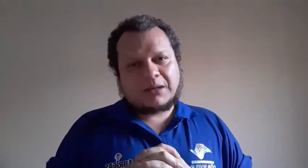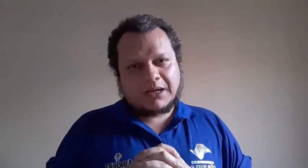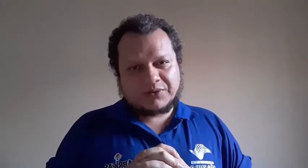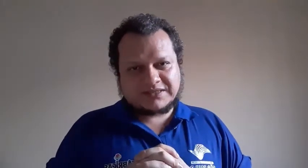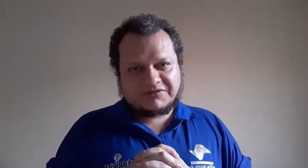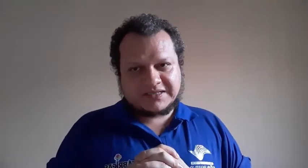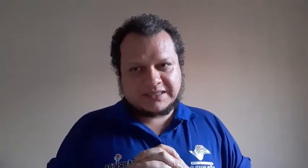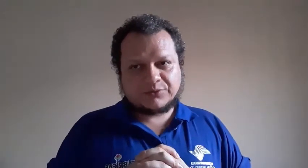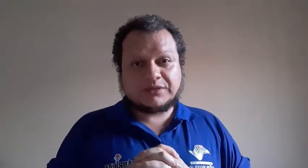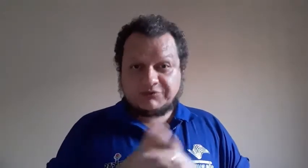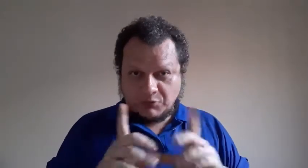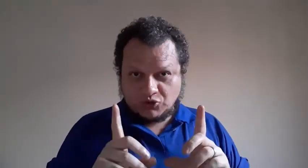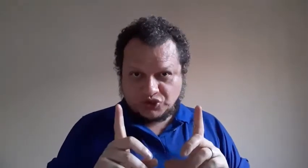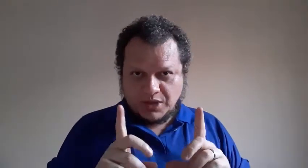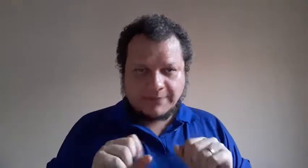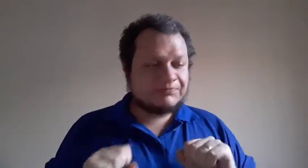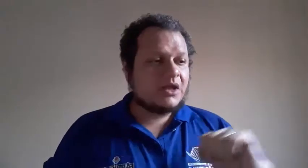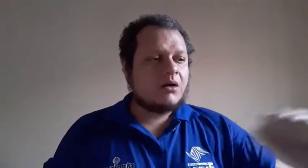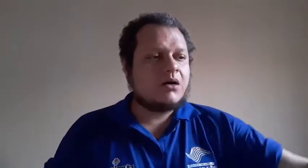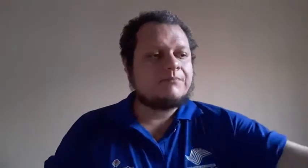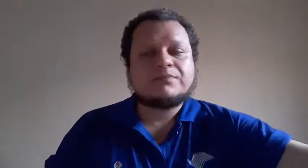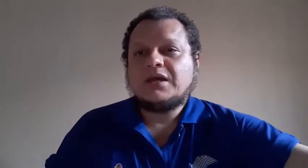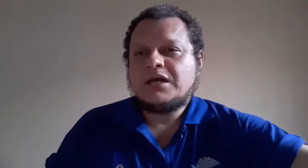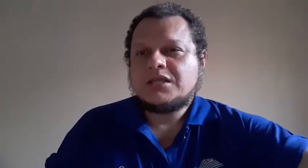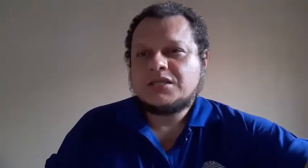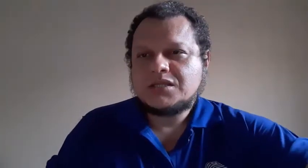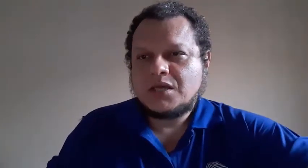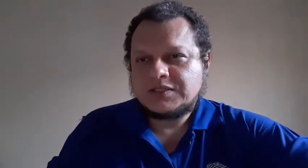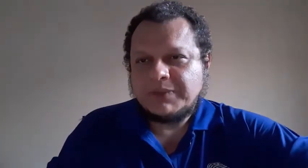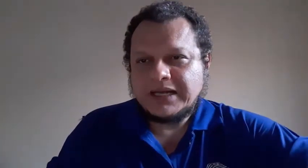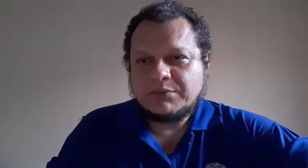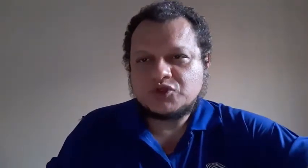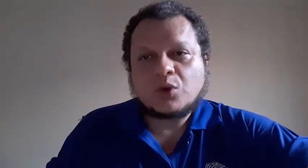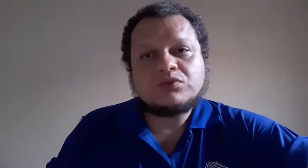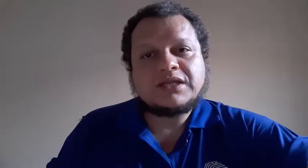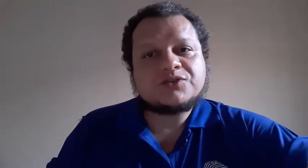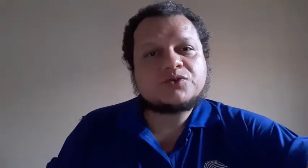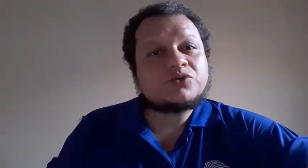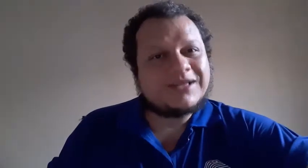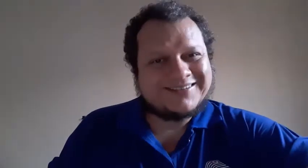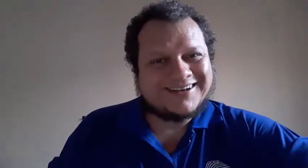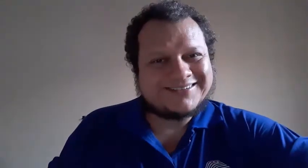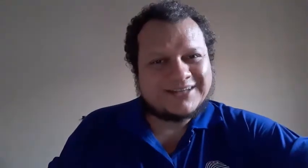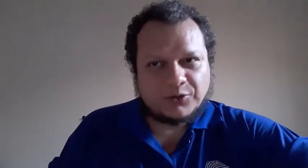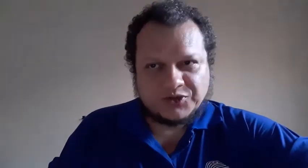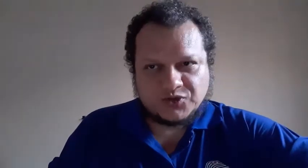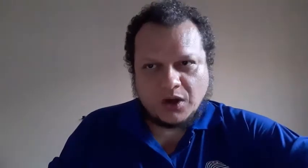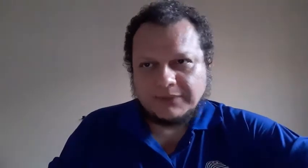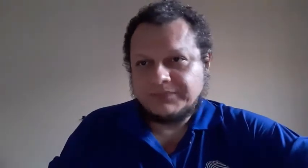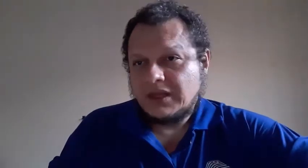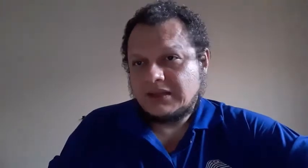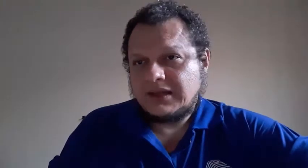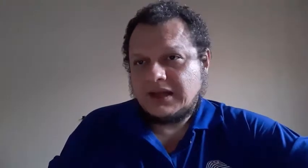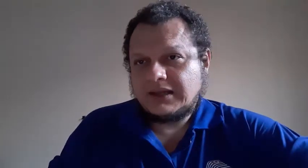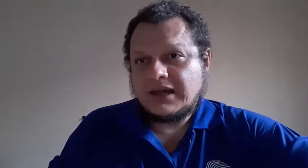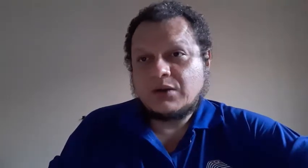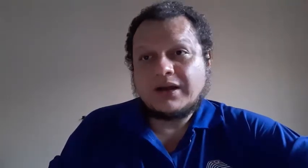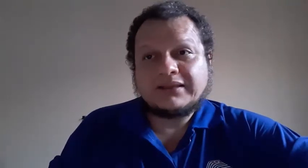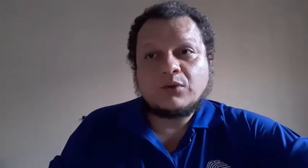trabalho que está fazendo. Então vamos continuar? Nós paramos no contexto do DETRAN, da Autoscópia. E agora tem o